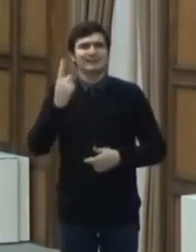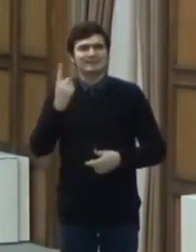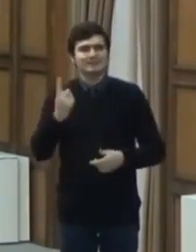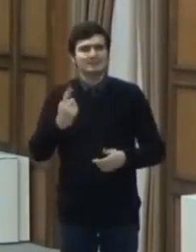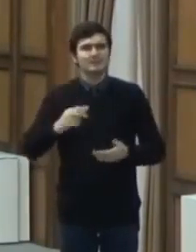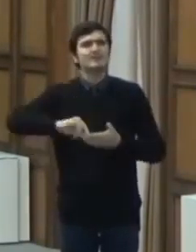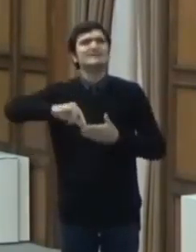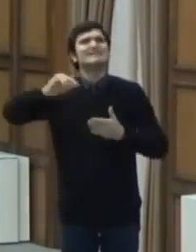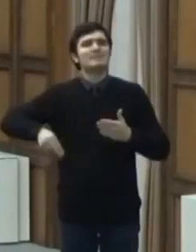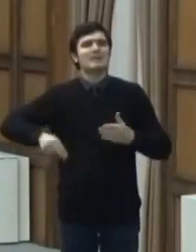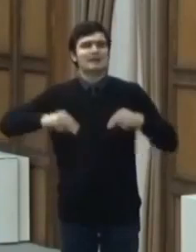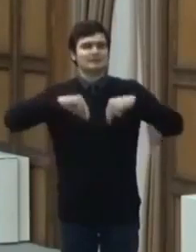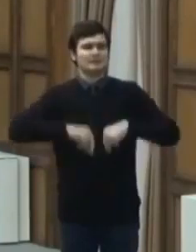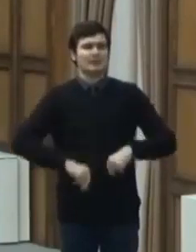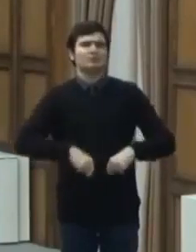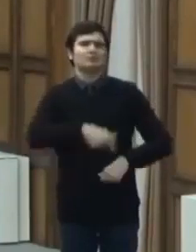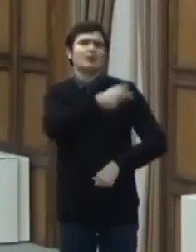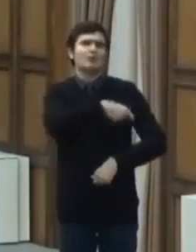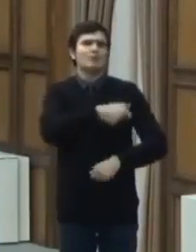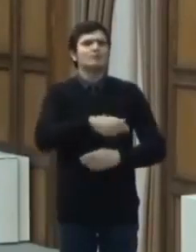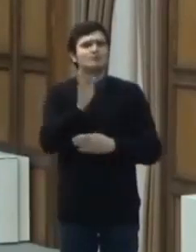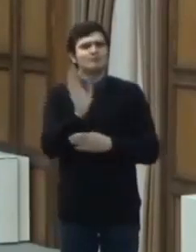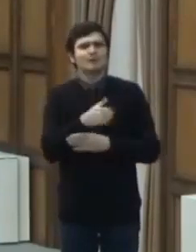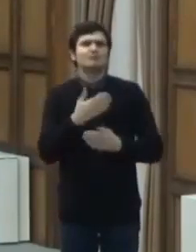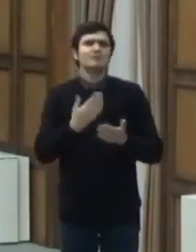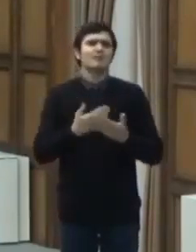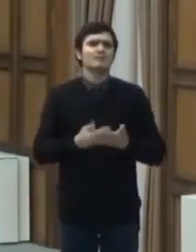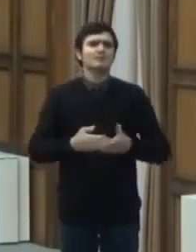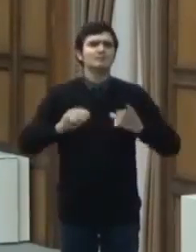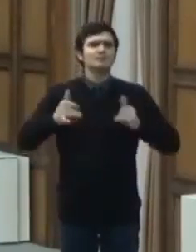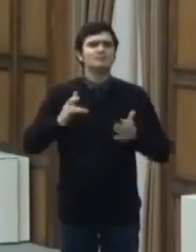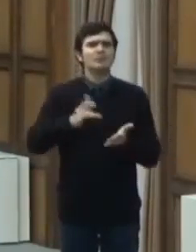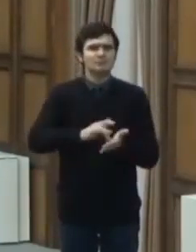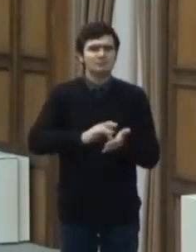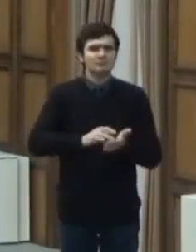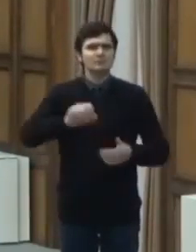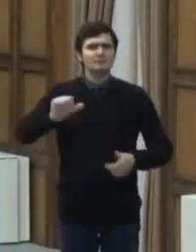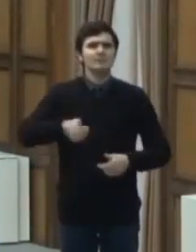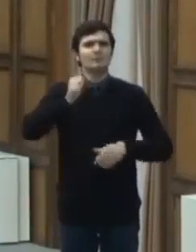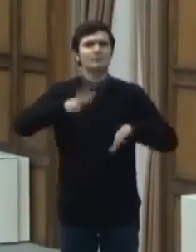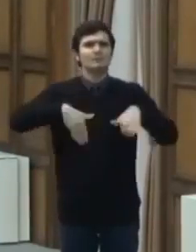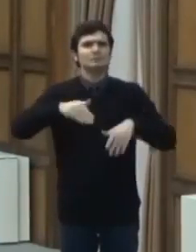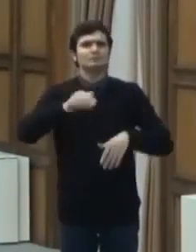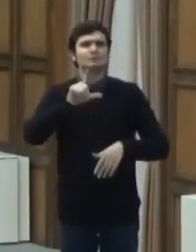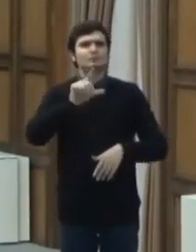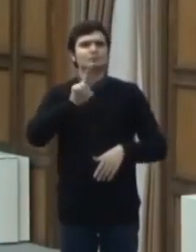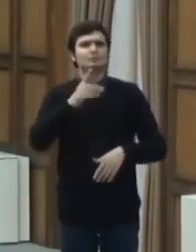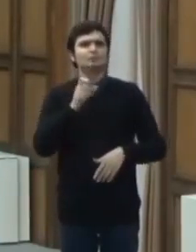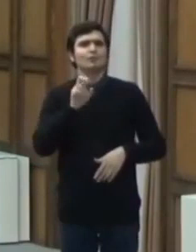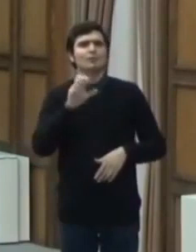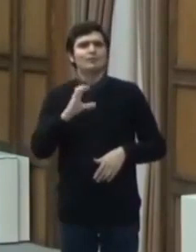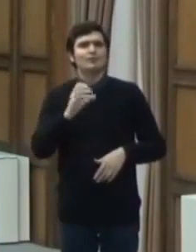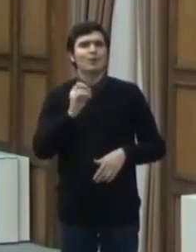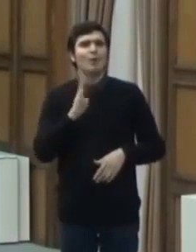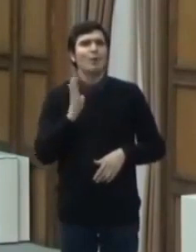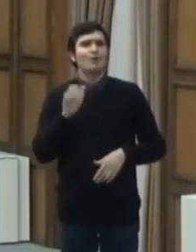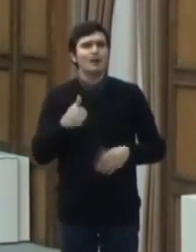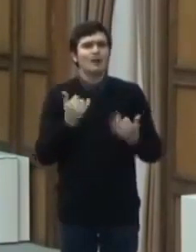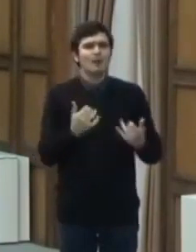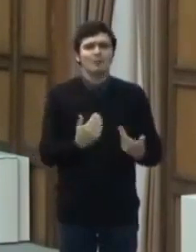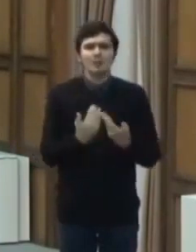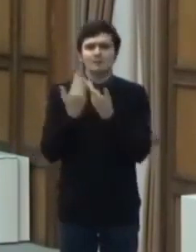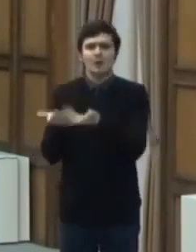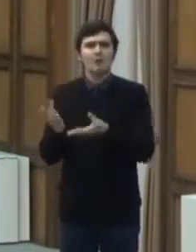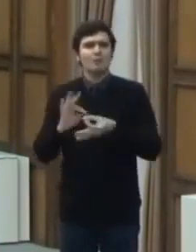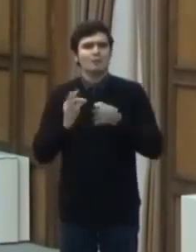Președintele Comitetului Național pentru Situații de Urgență, prim-ministru Ludovic Orban. Îi dau cuvântul domnului